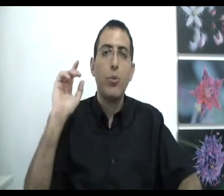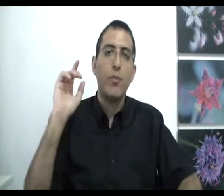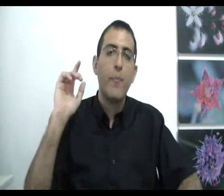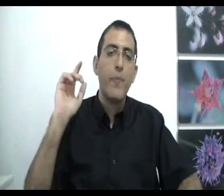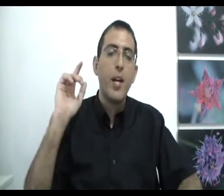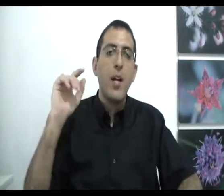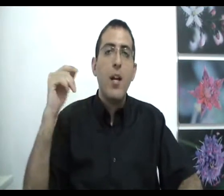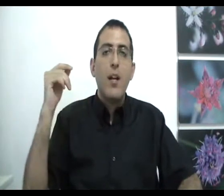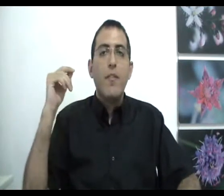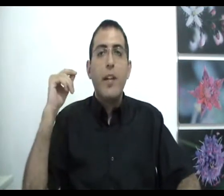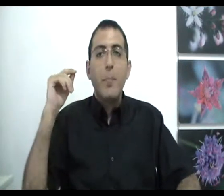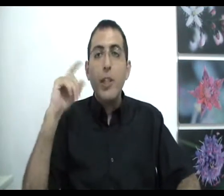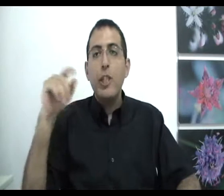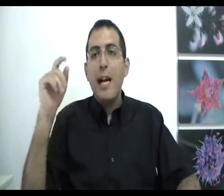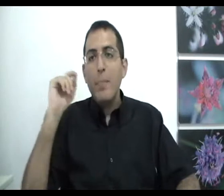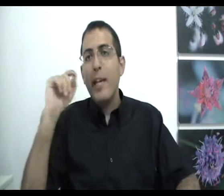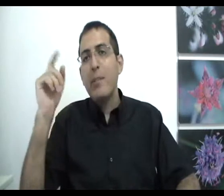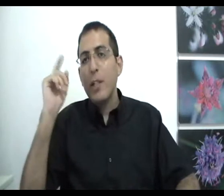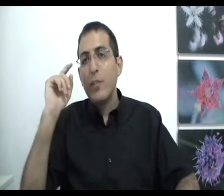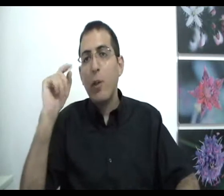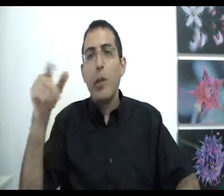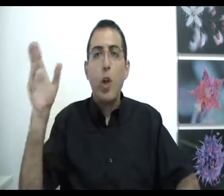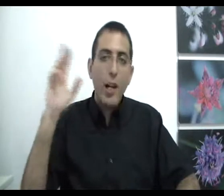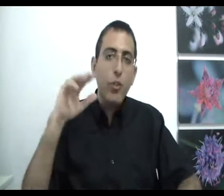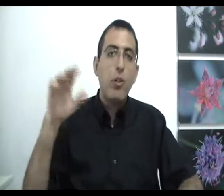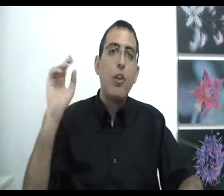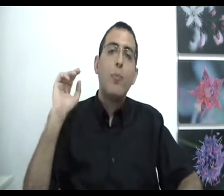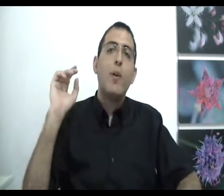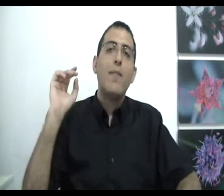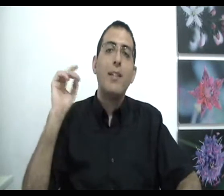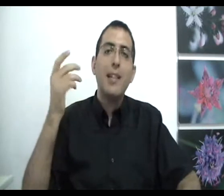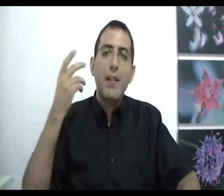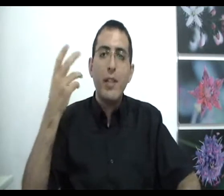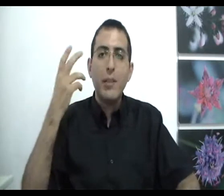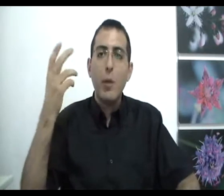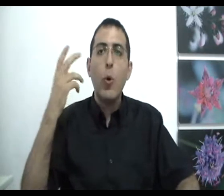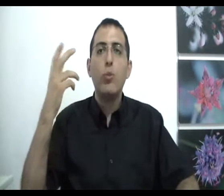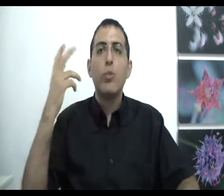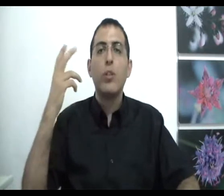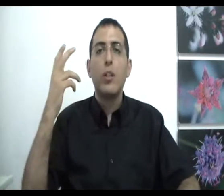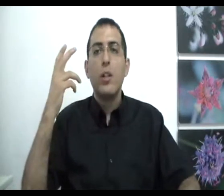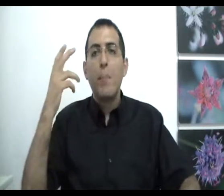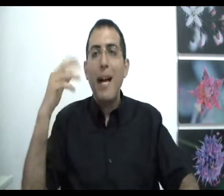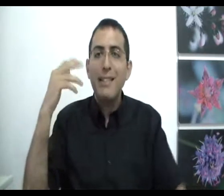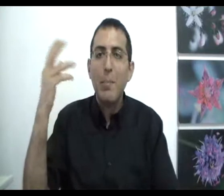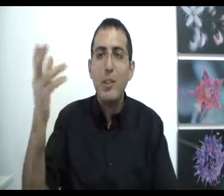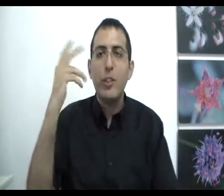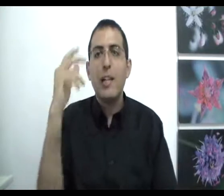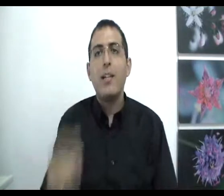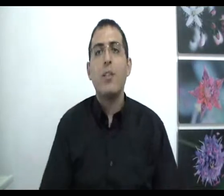טוב ומי שיעמיק את מחשבתו בכל השיטות שיש בעולם, מנסה להבין את המהות מה הסיבה שהשיטה היא כזאת